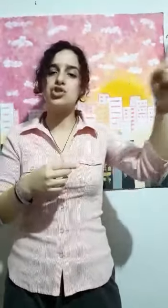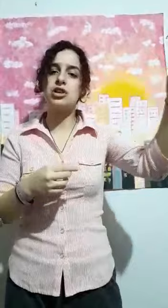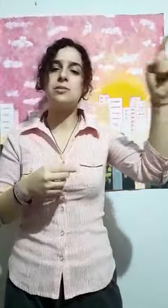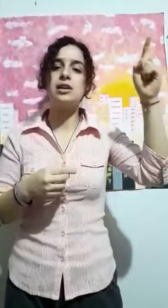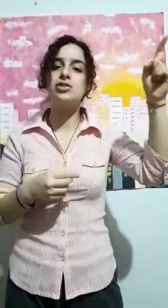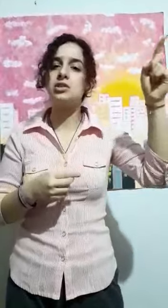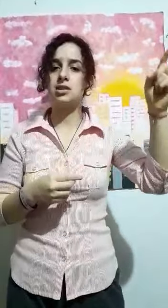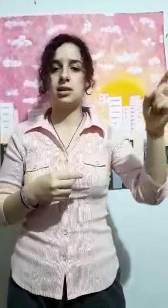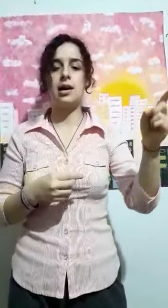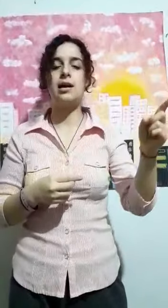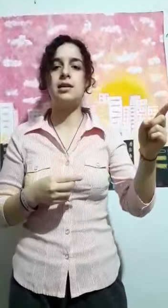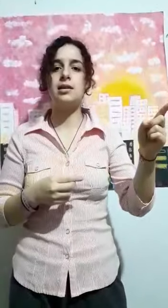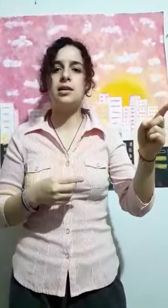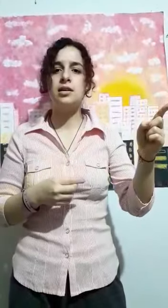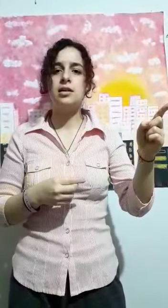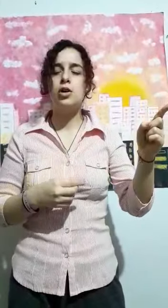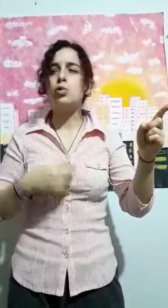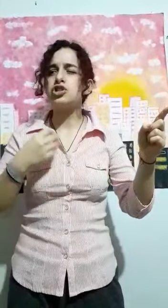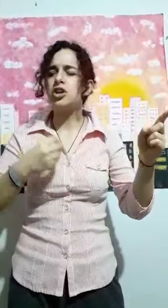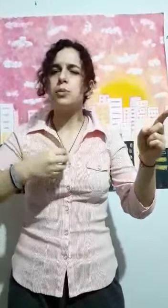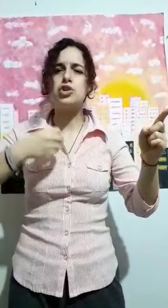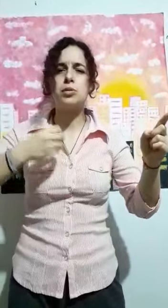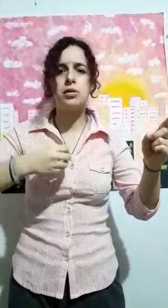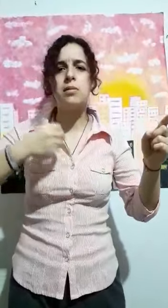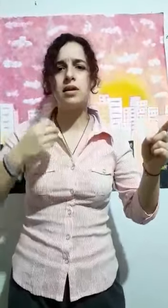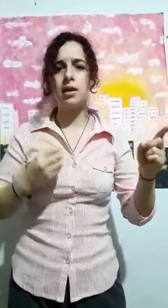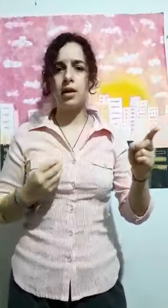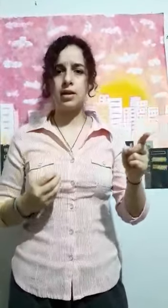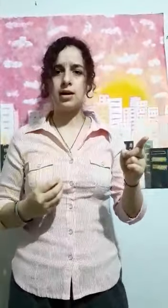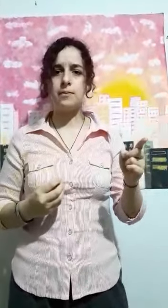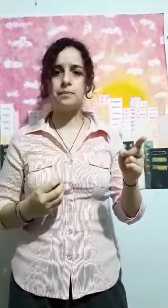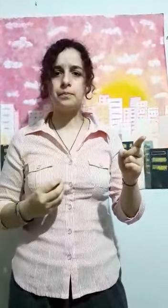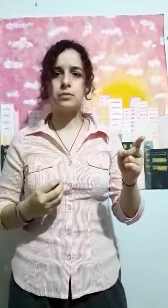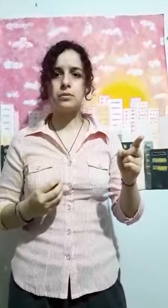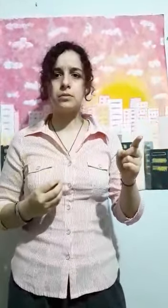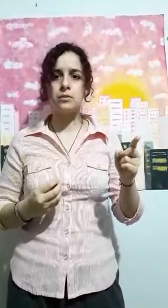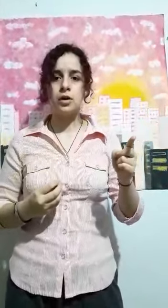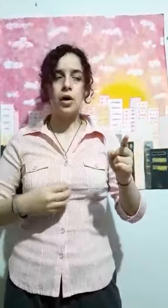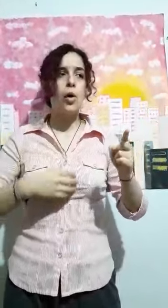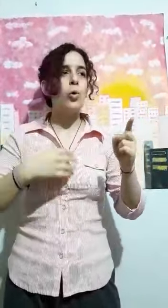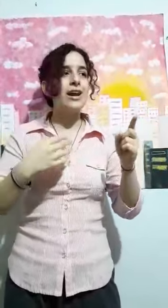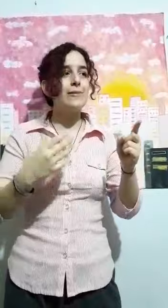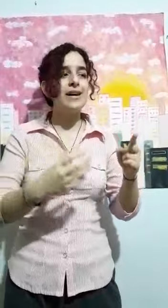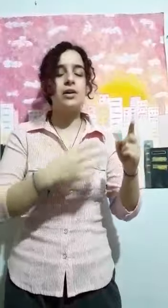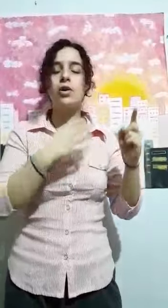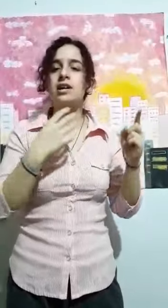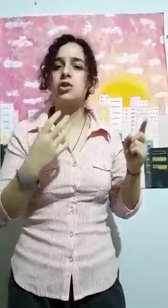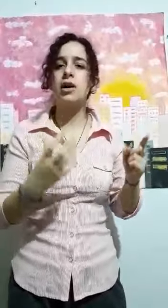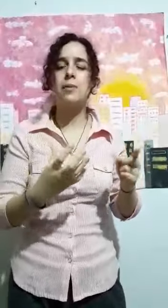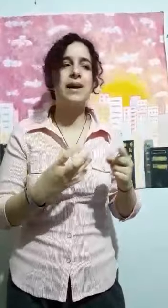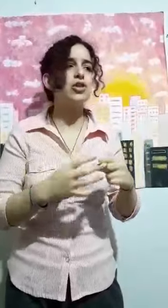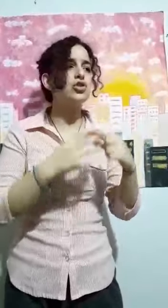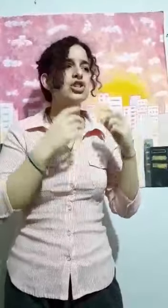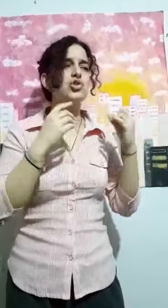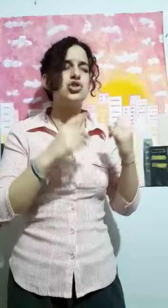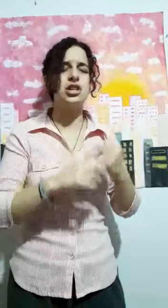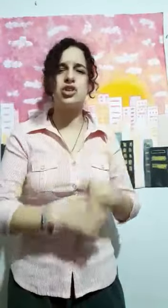esos animalitos que están en la calle, luchando por sobrevivir día a día. O un albergue o casa o hogar para todos esos niños